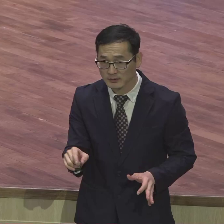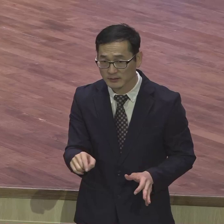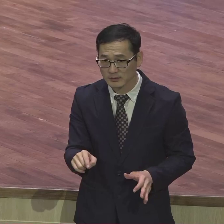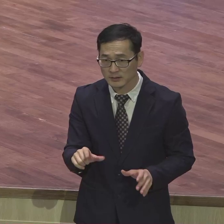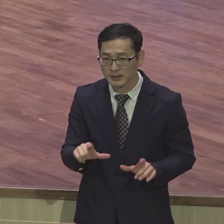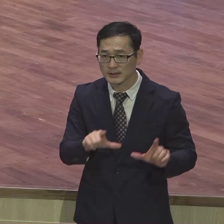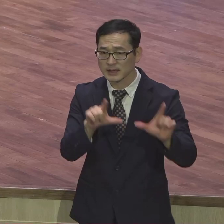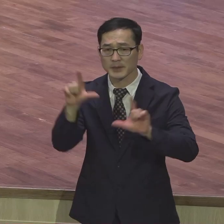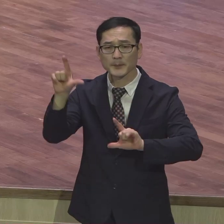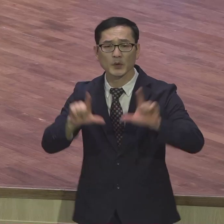하는가